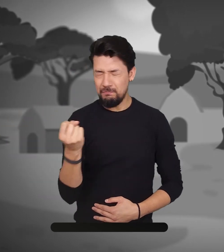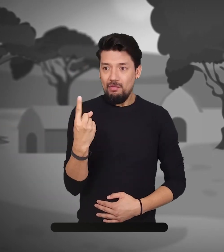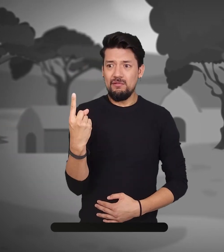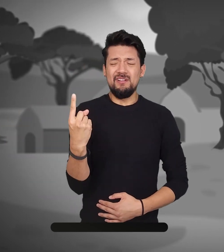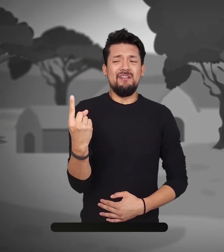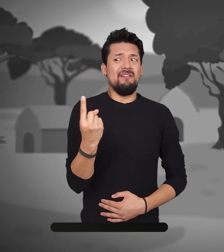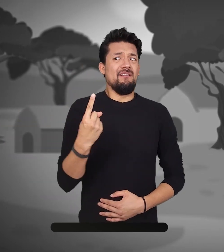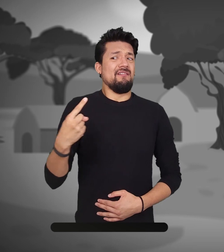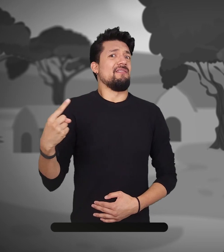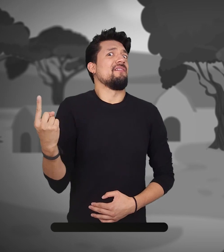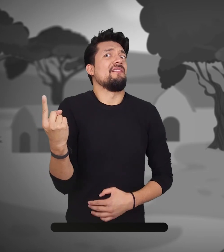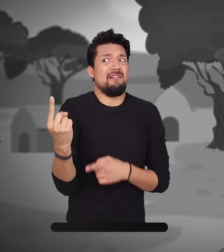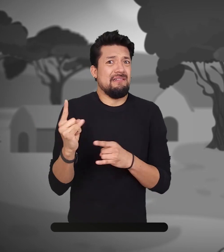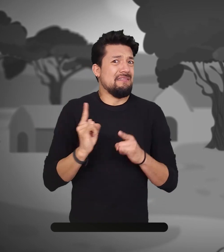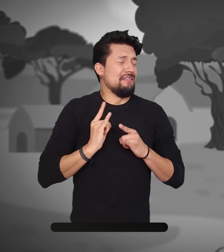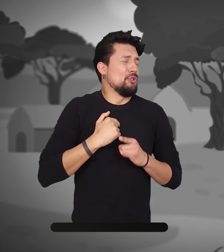daba muchísimo miedo.